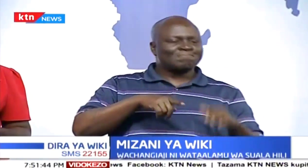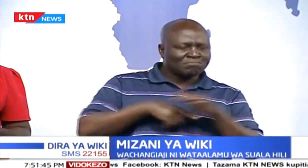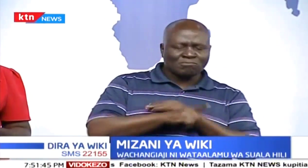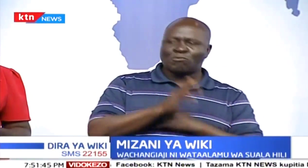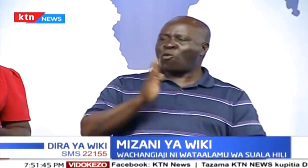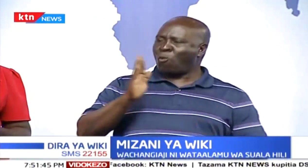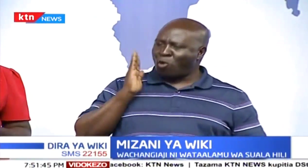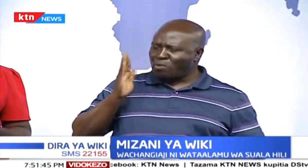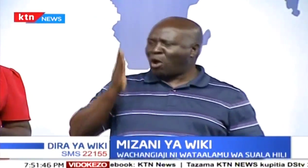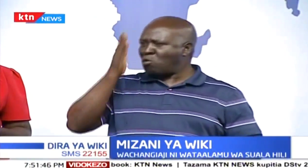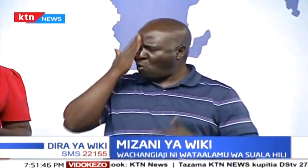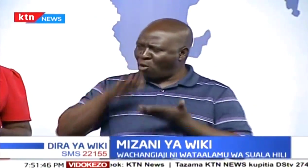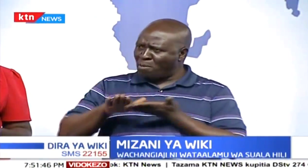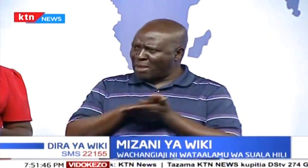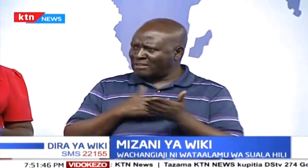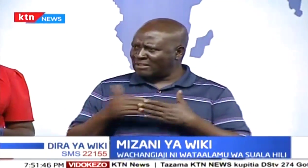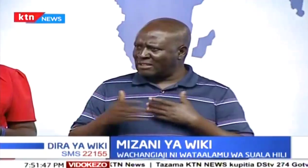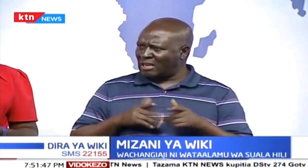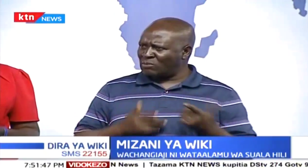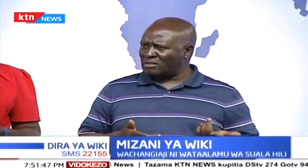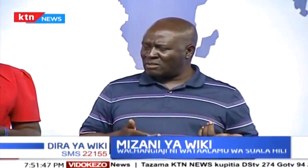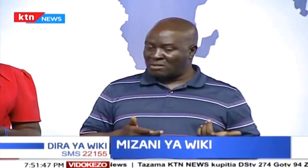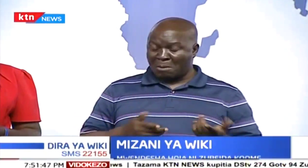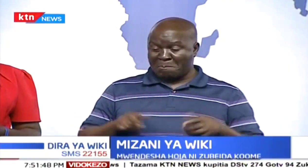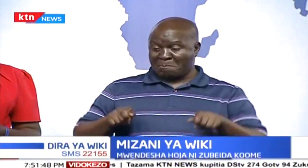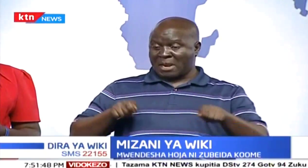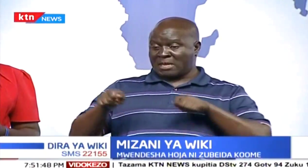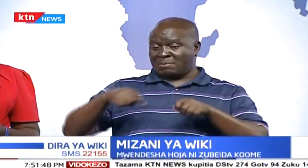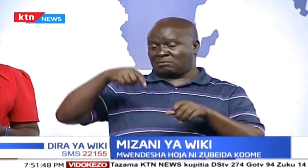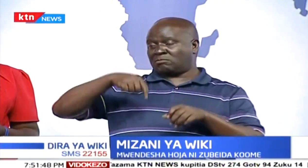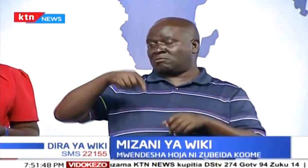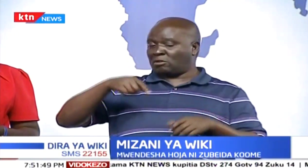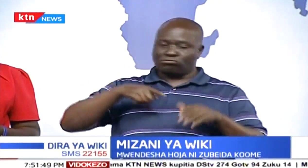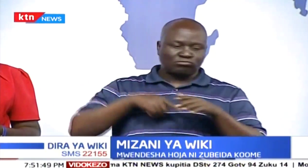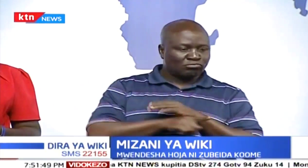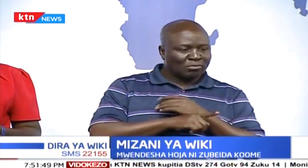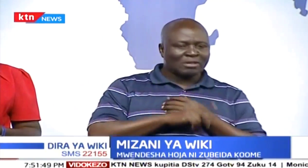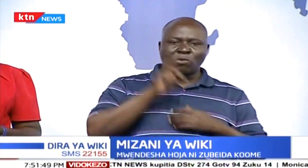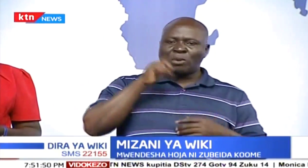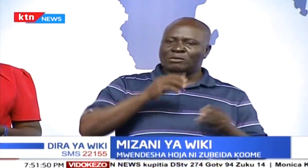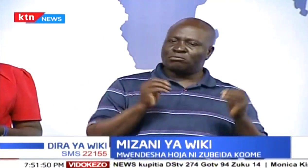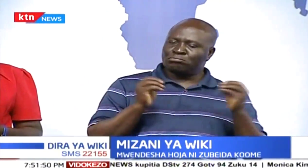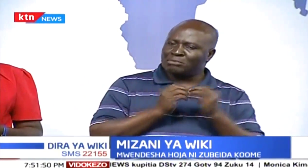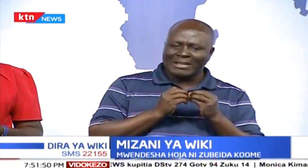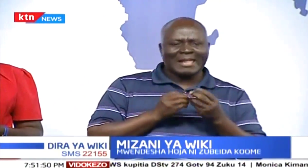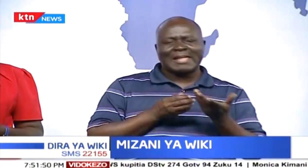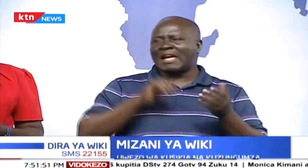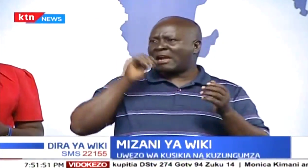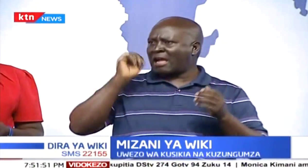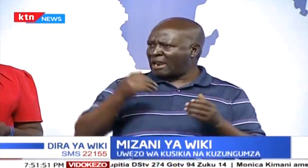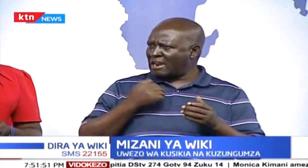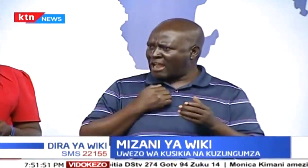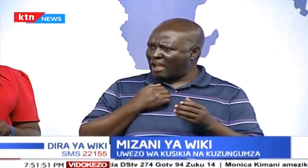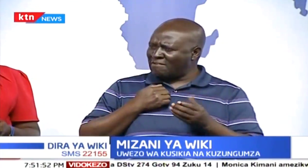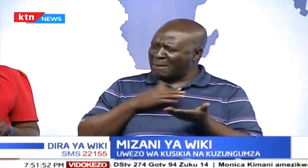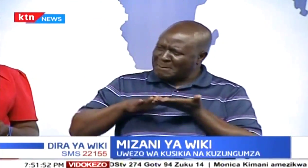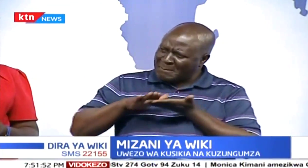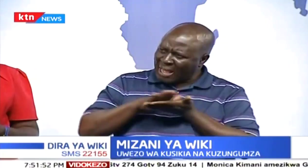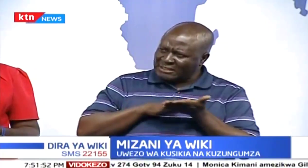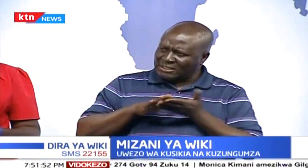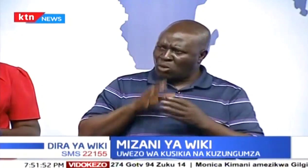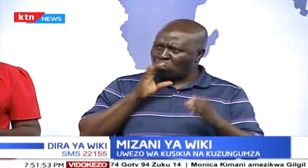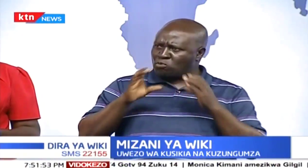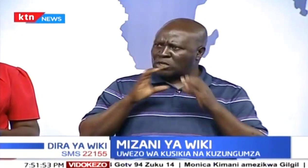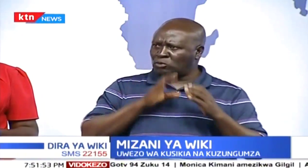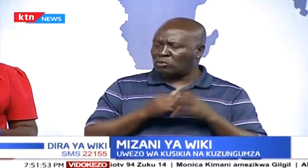kuzungumuza na watu wako. Hmm. Wale watchmen kwenye getu. Waweze kujua luga ya